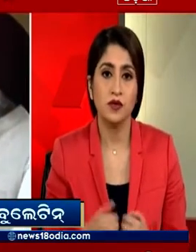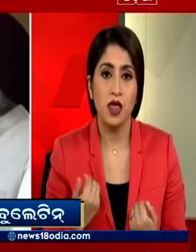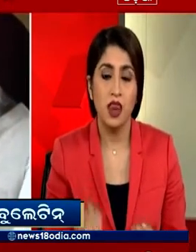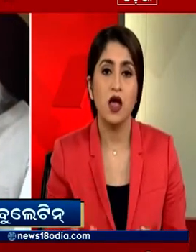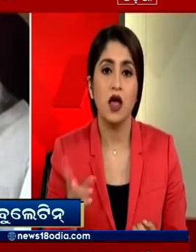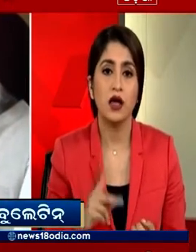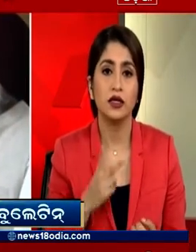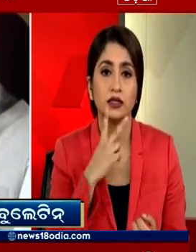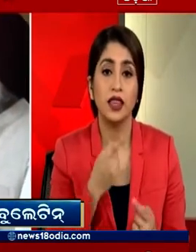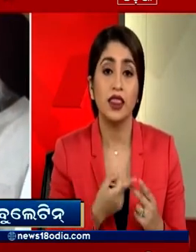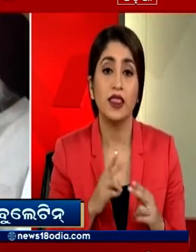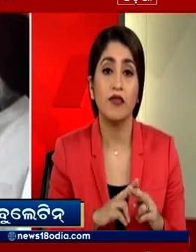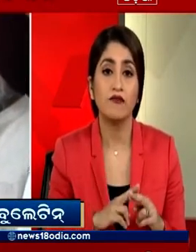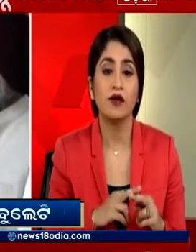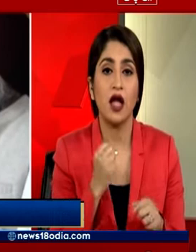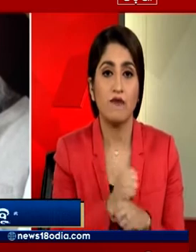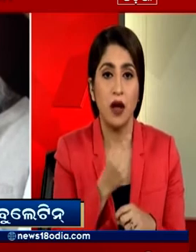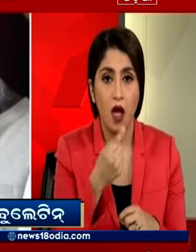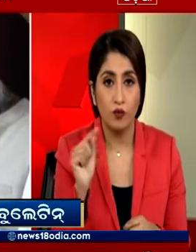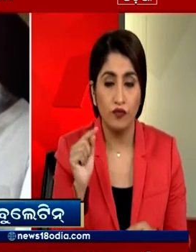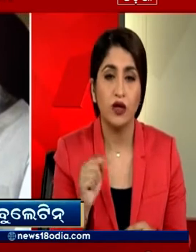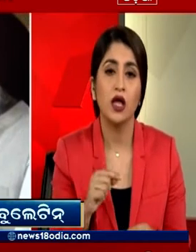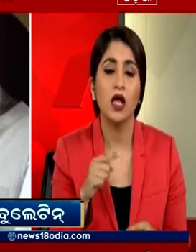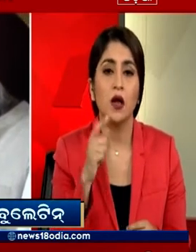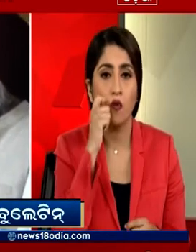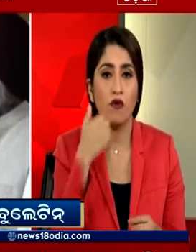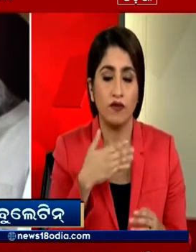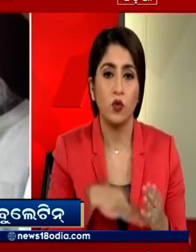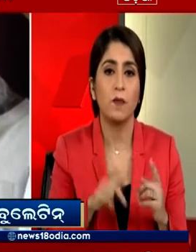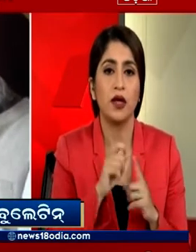मुताबिक अगर सरकार से इजाज़त मिली तो सिद्धू पाकिस्तान जरूर जाएंगे